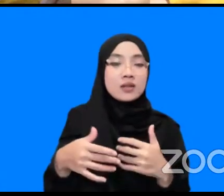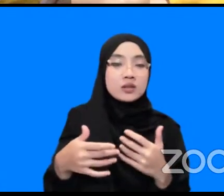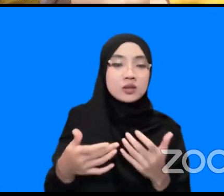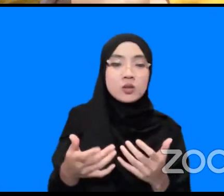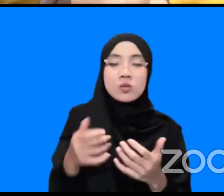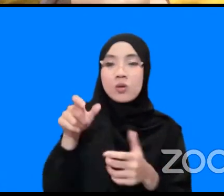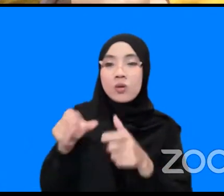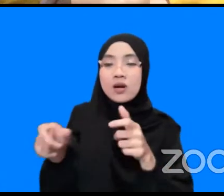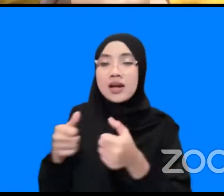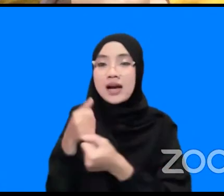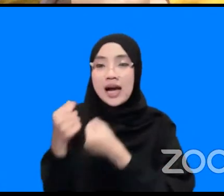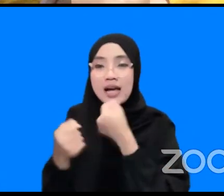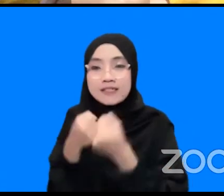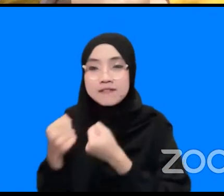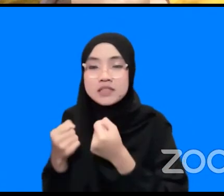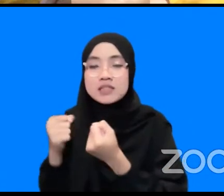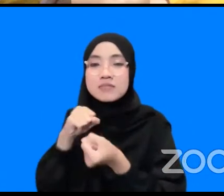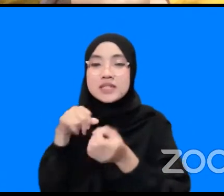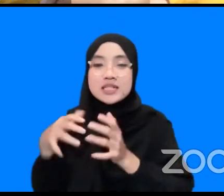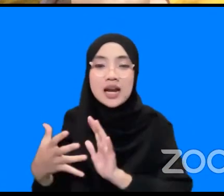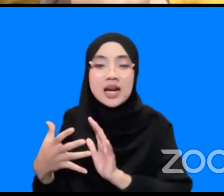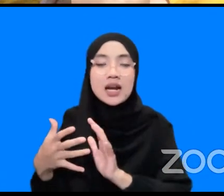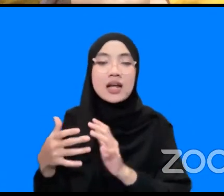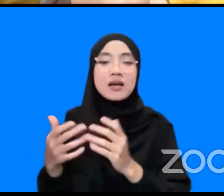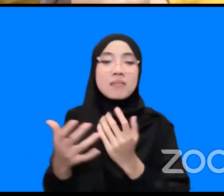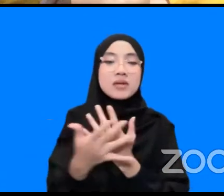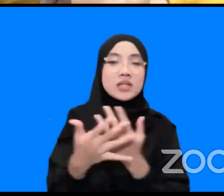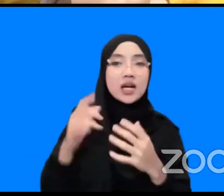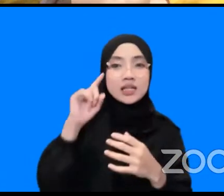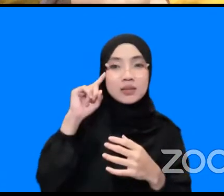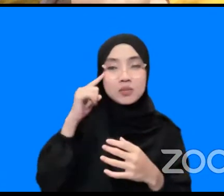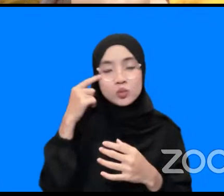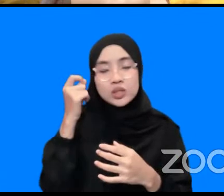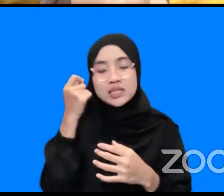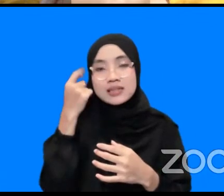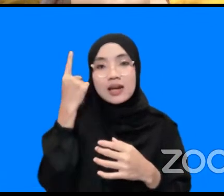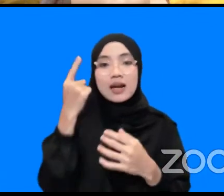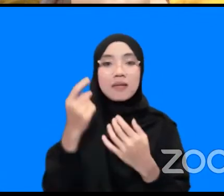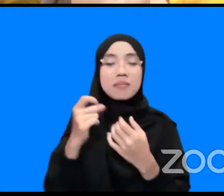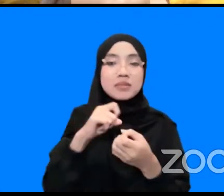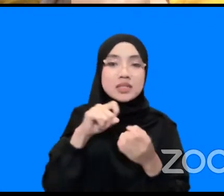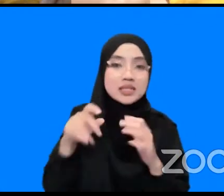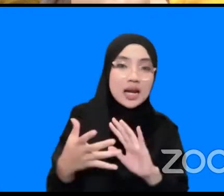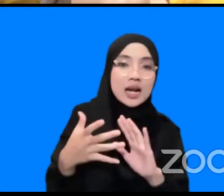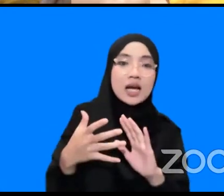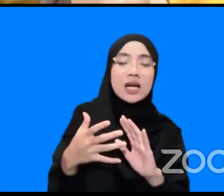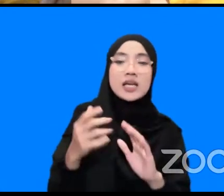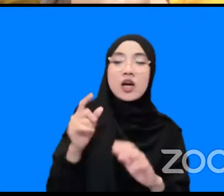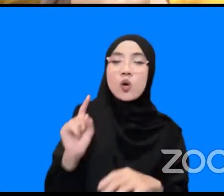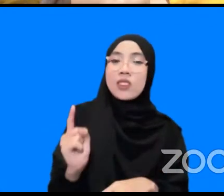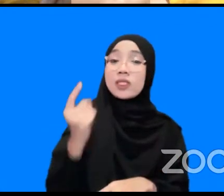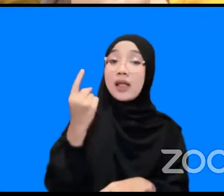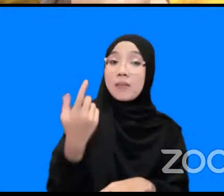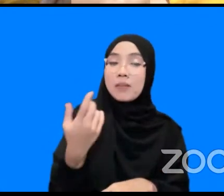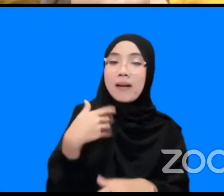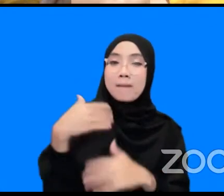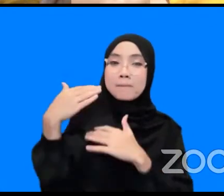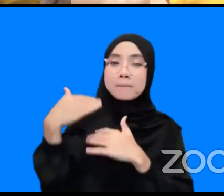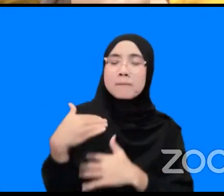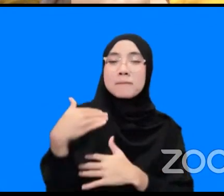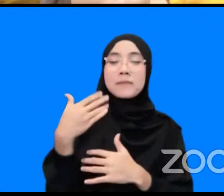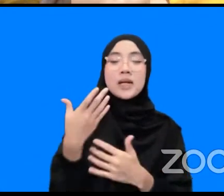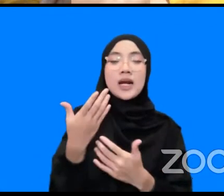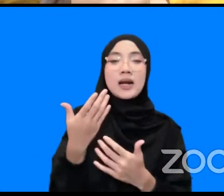aktivis kebencanaan masyarakat membeli bencana dan yang paling utama itu peran serta